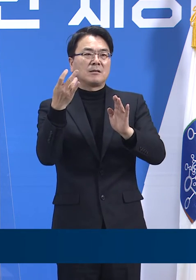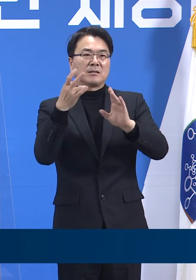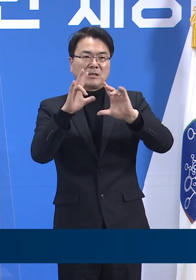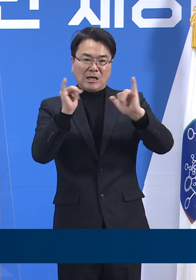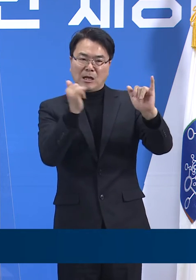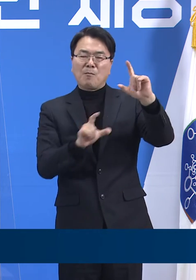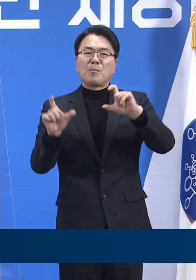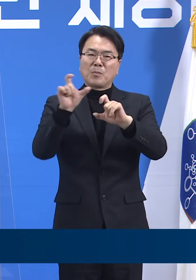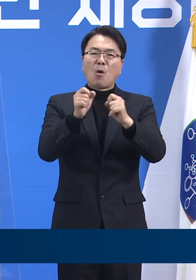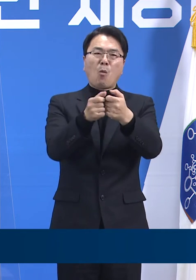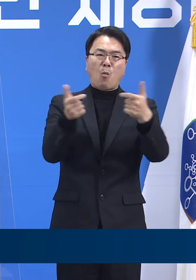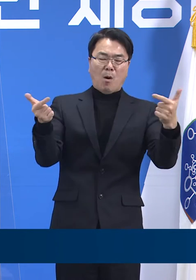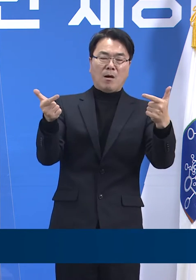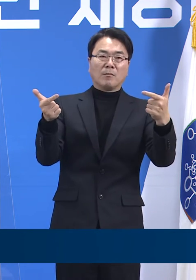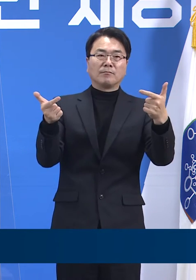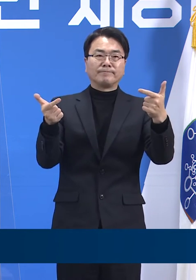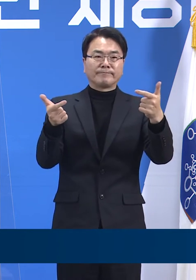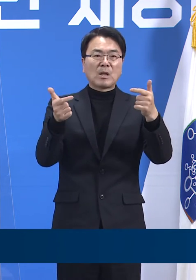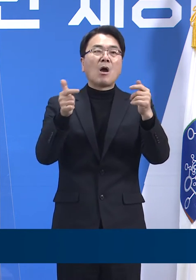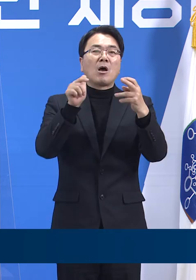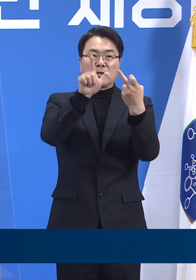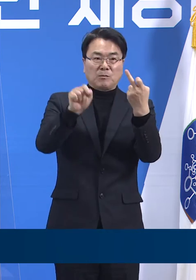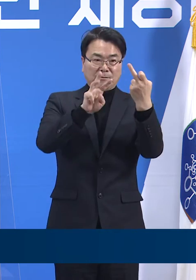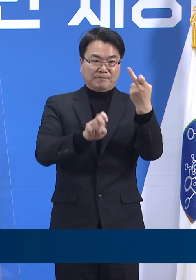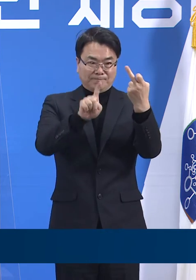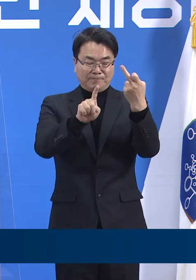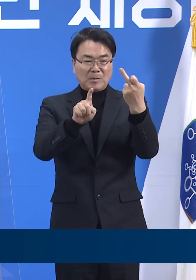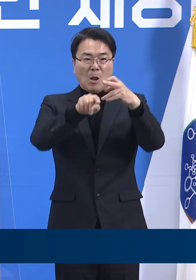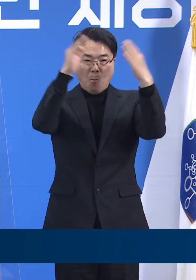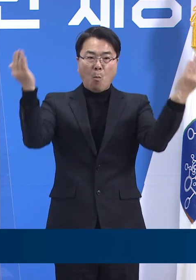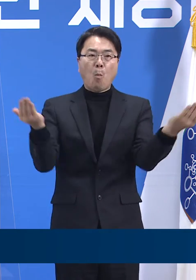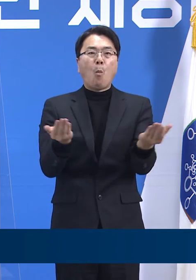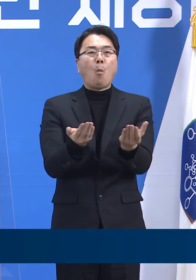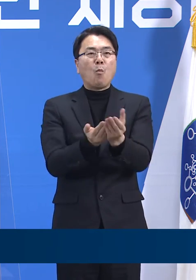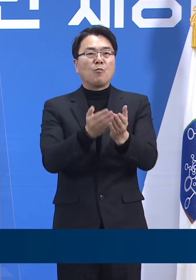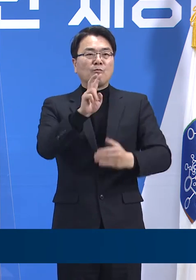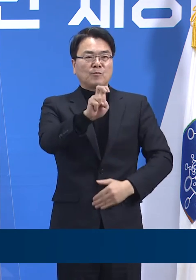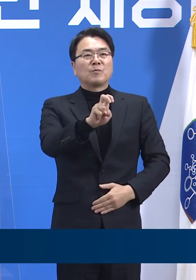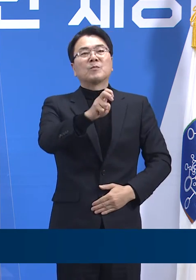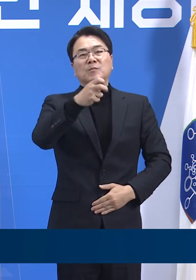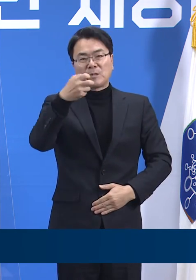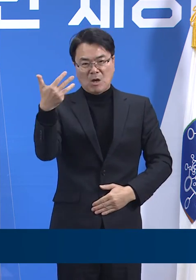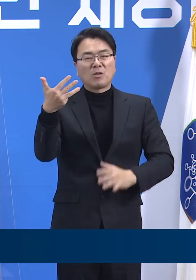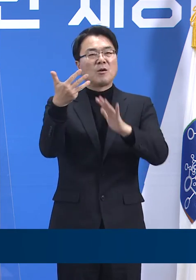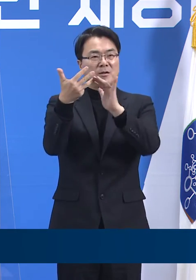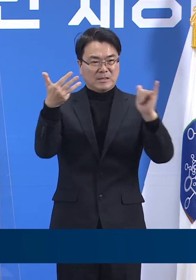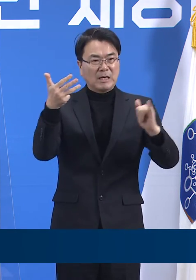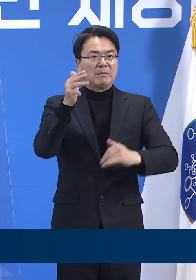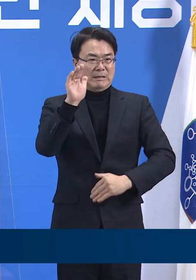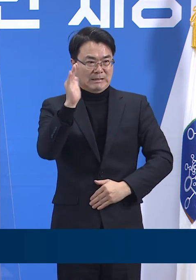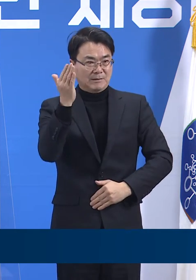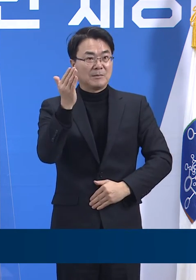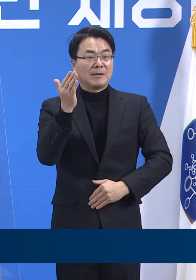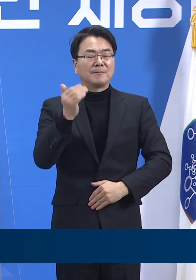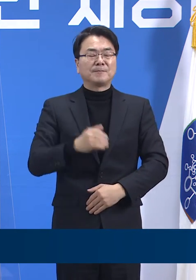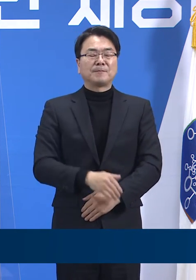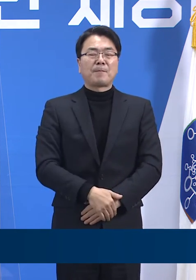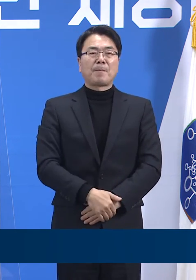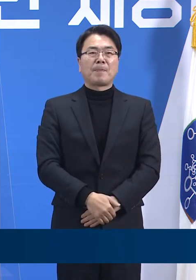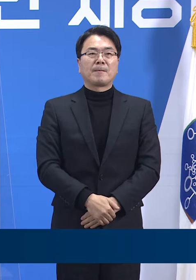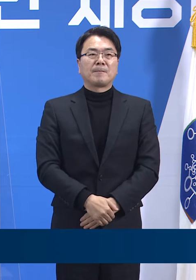받았습니다. 31일 0시 기준 총 확진자 수는 28명으로 늘어났습니다.